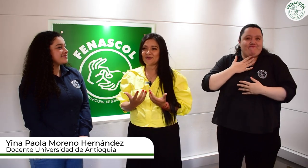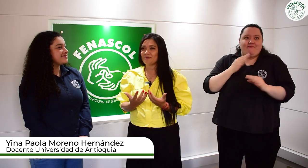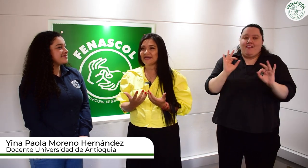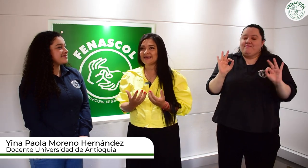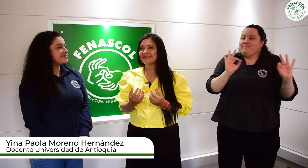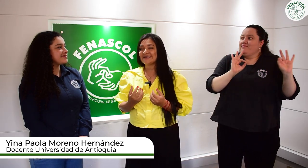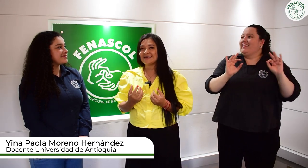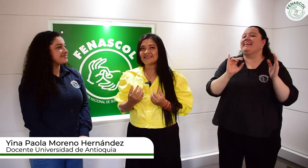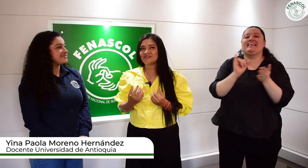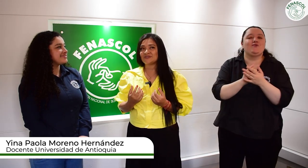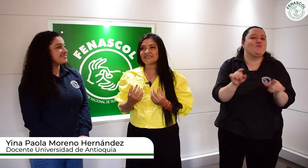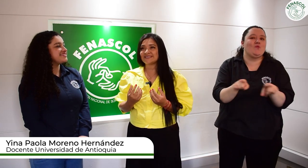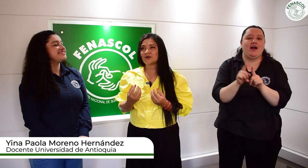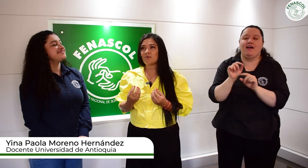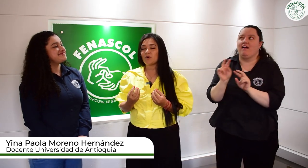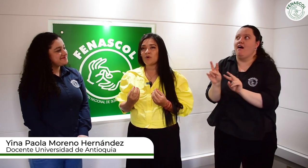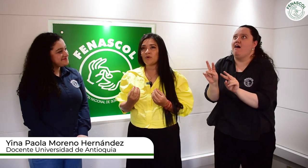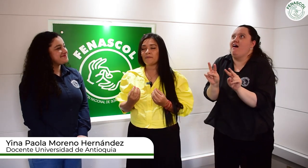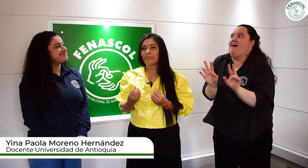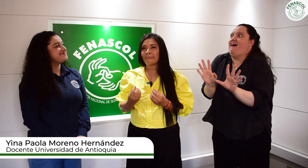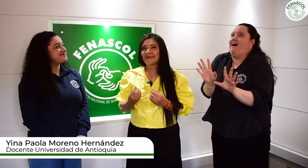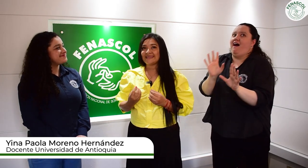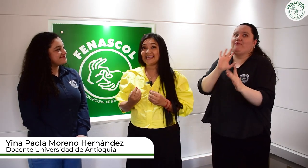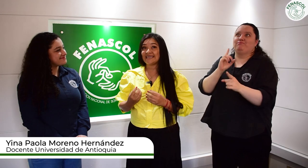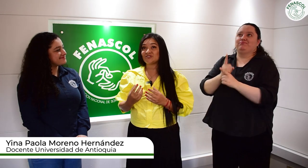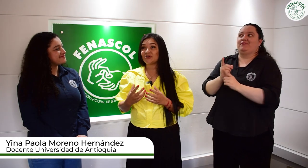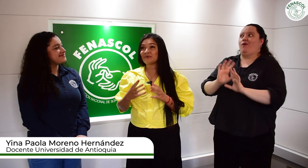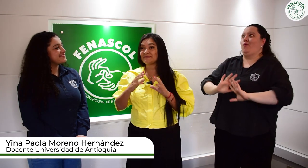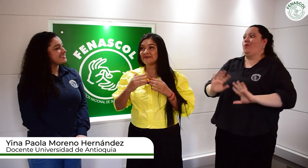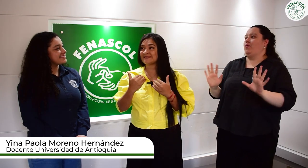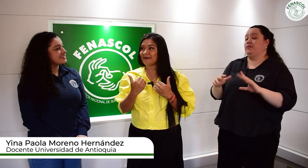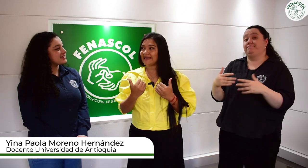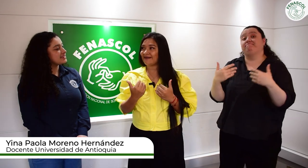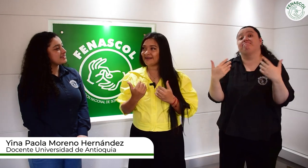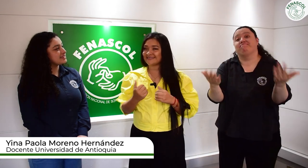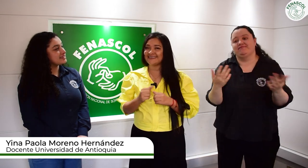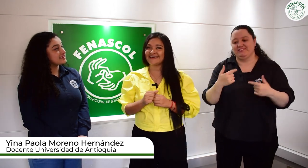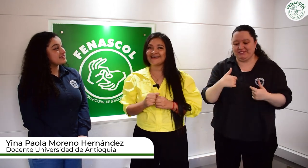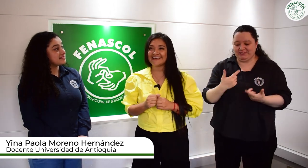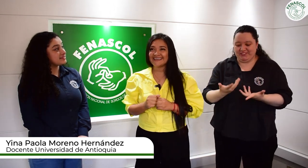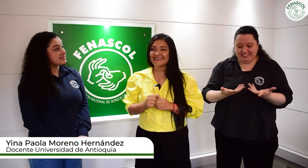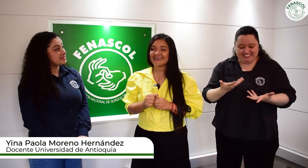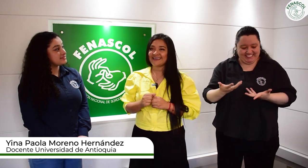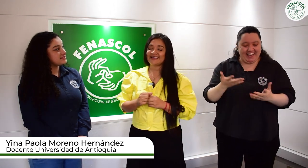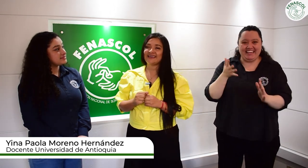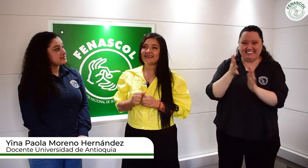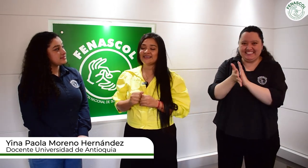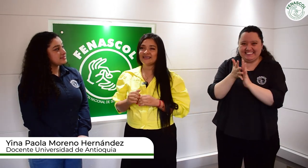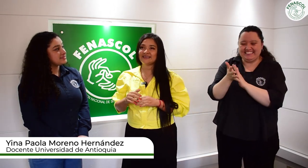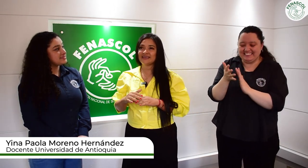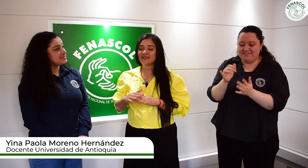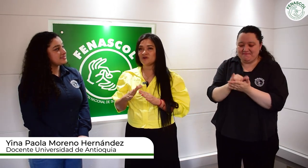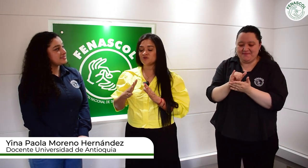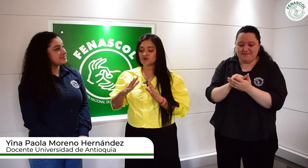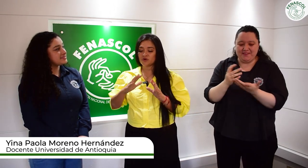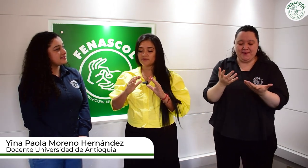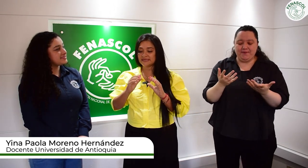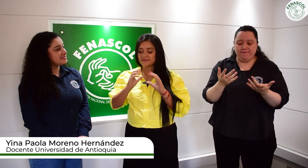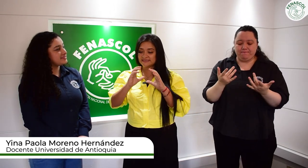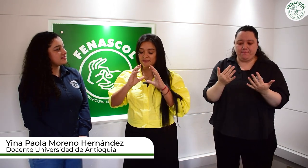Entonces, como... De hecho, mis palabras, incluso mis palabras